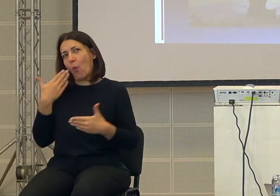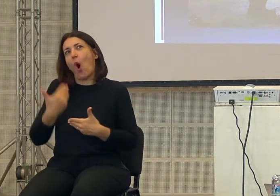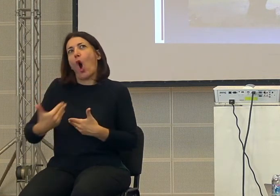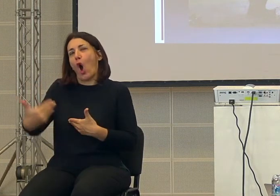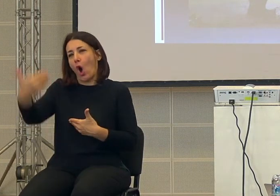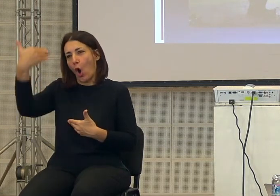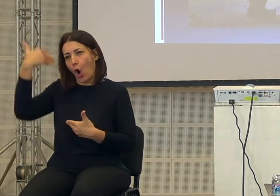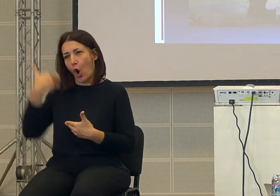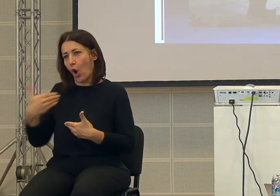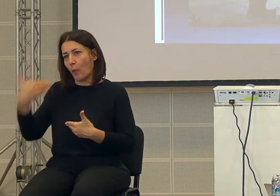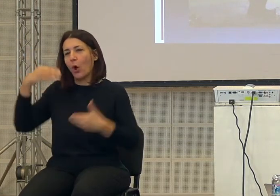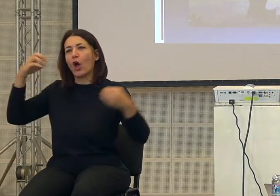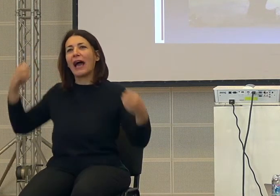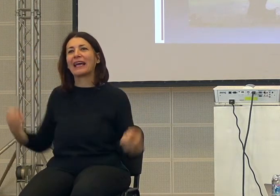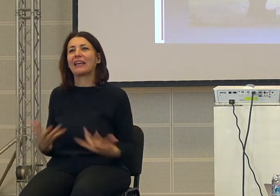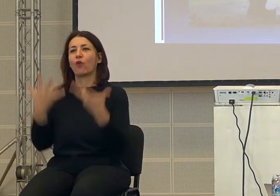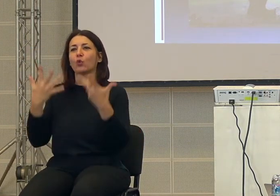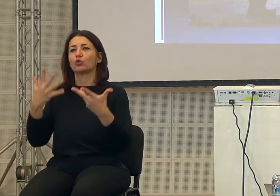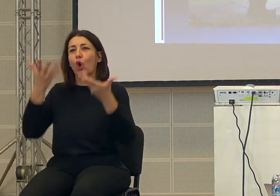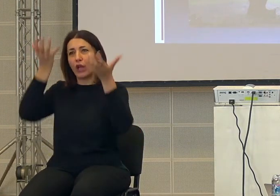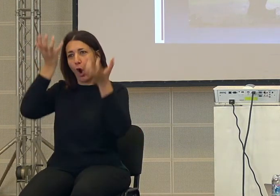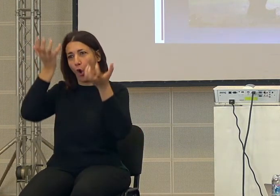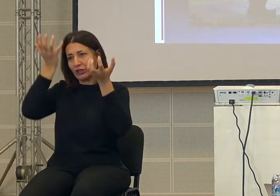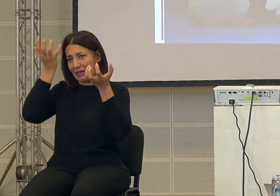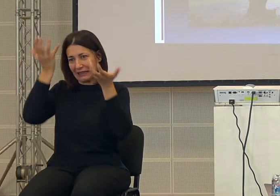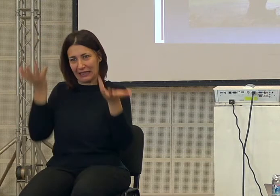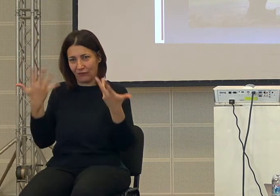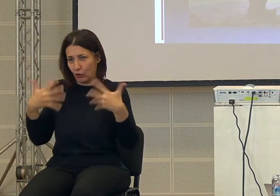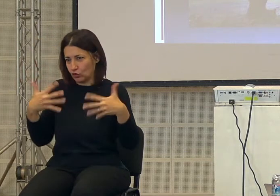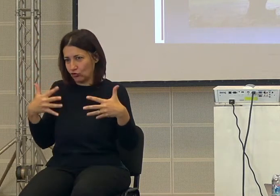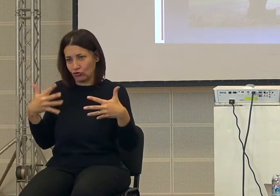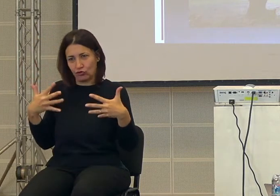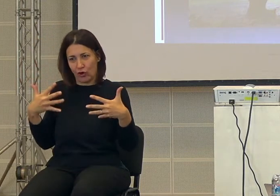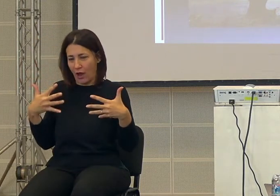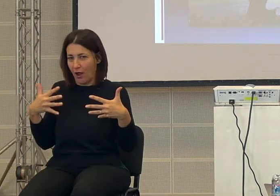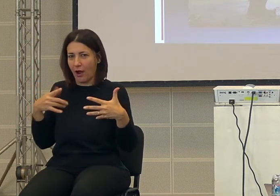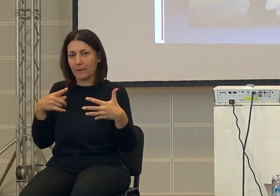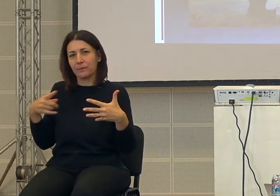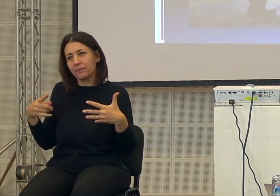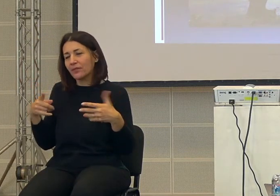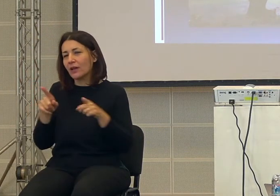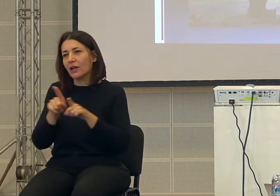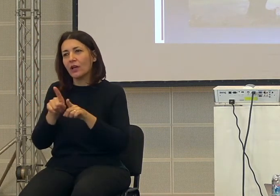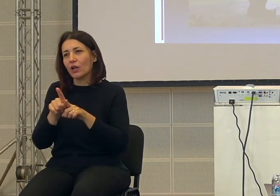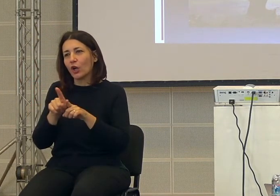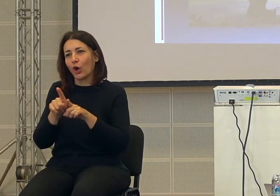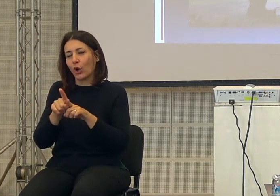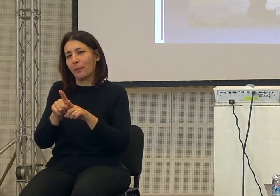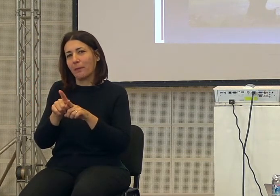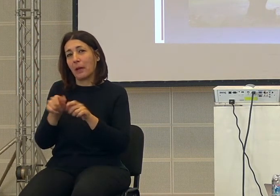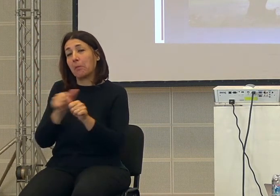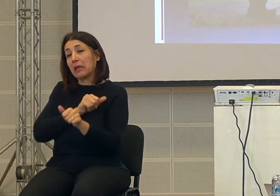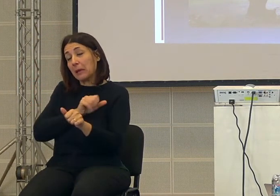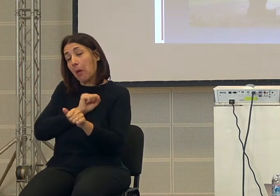stato, dalla rivoluzione cognitiva, non prima, Neander, Tardinisso, Vasolo, Flores, loro erano per darsi che fossero in